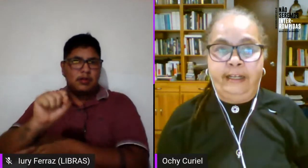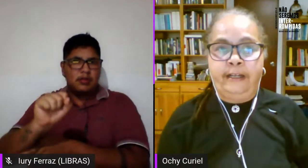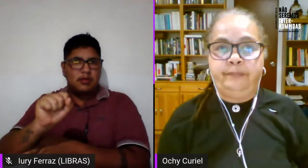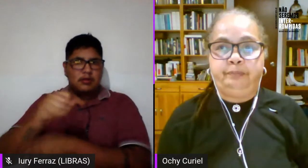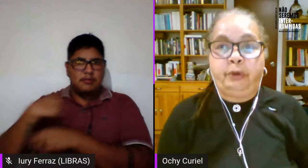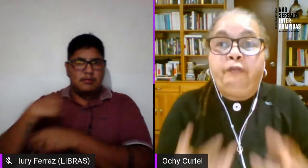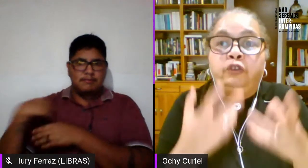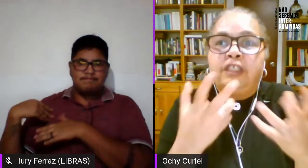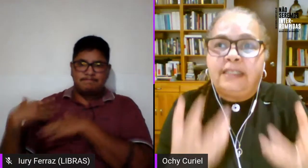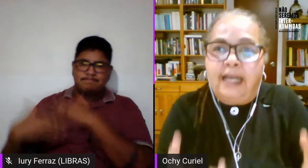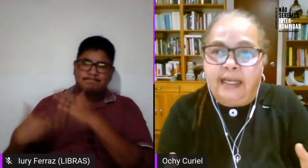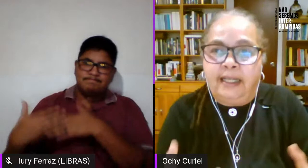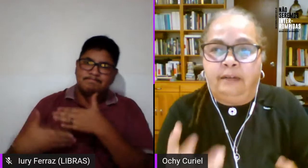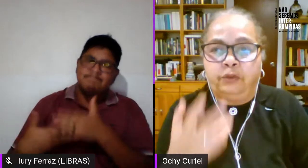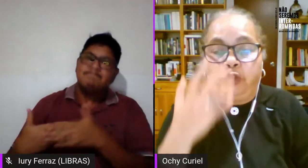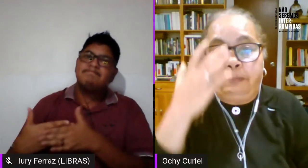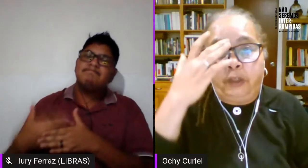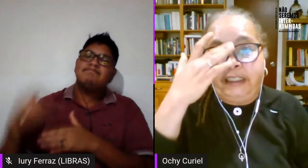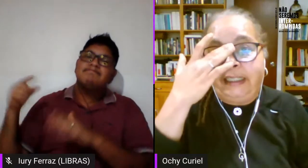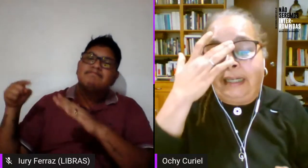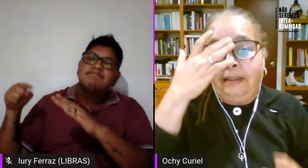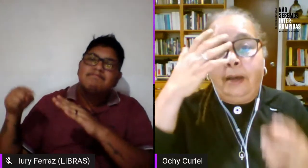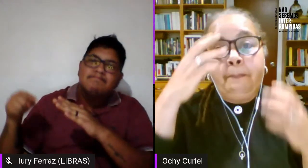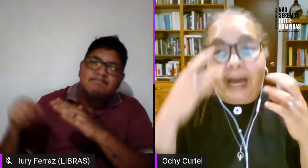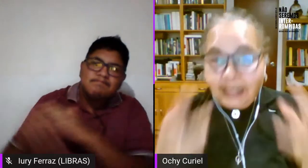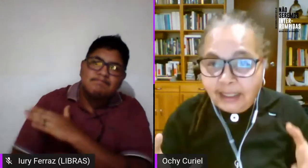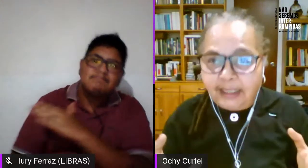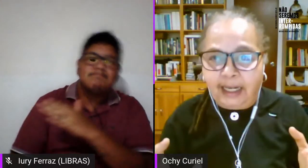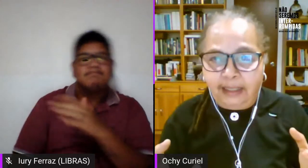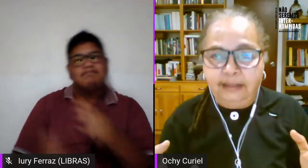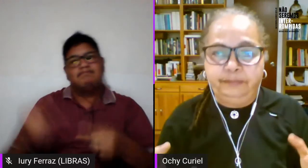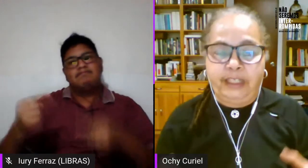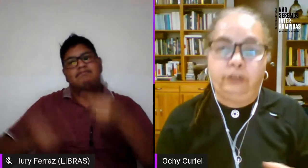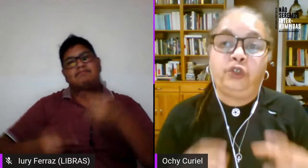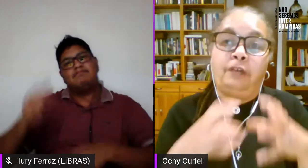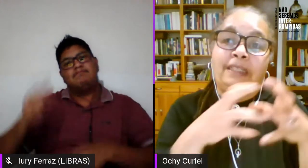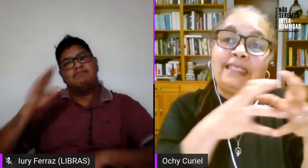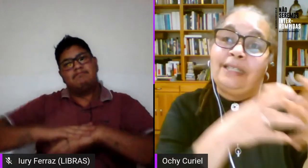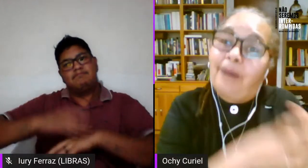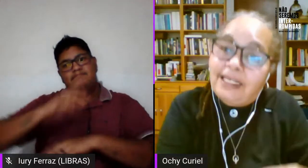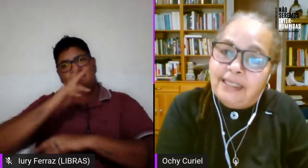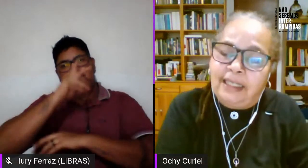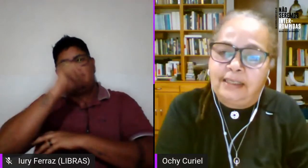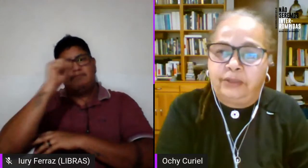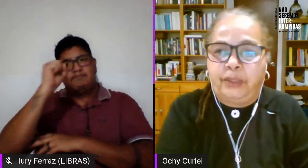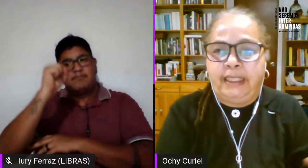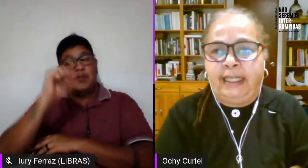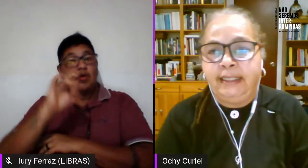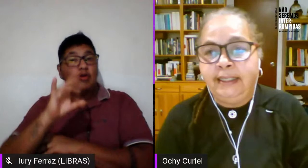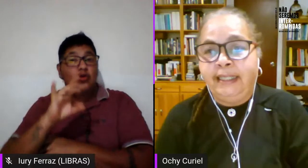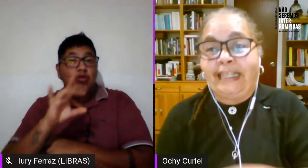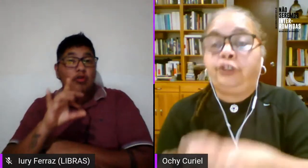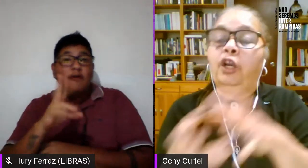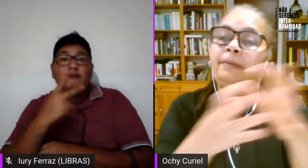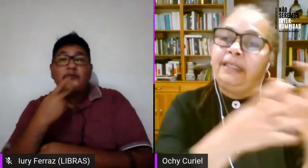en profundizar digamos una política más radical que no solamente se basa en la sexualidad que solamente